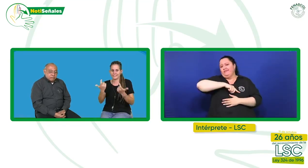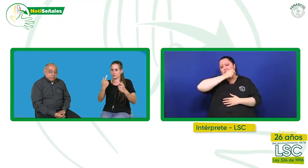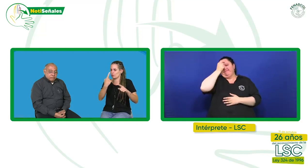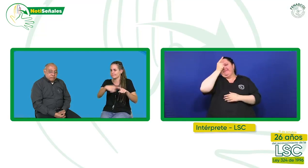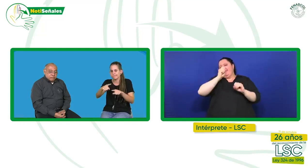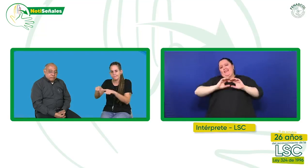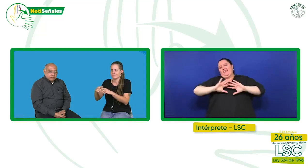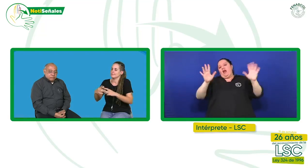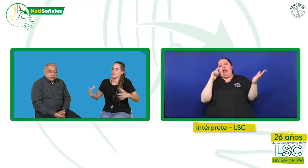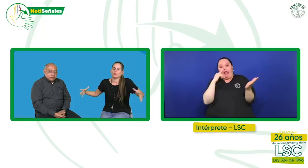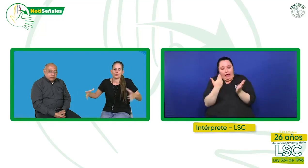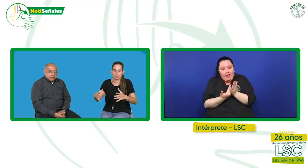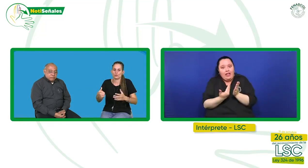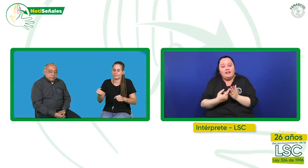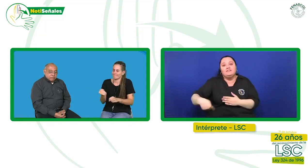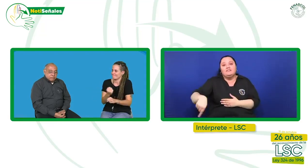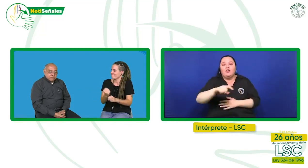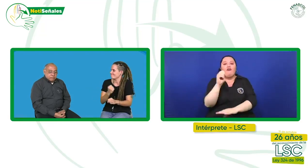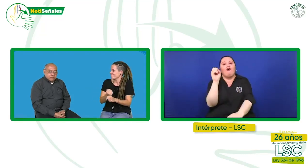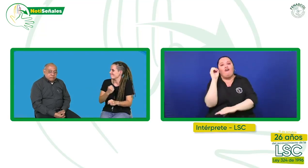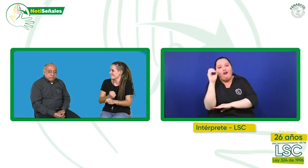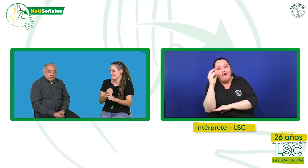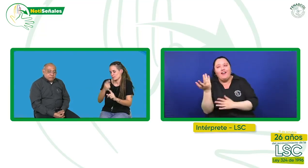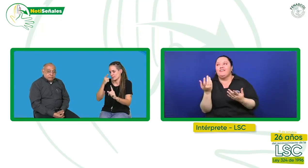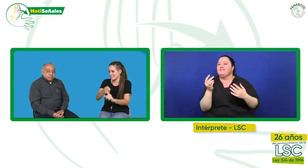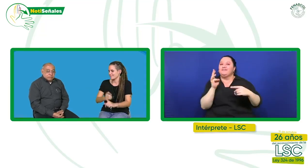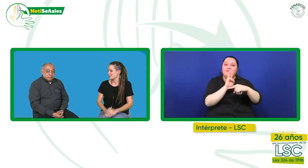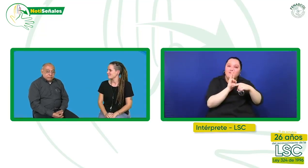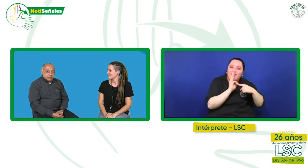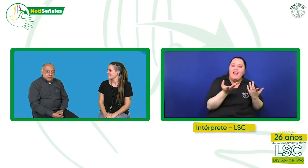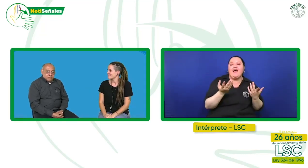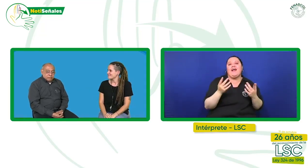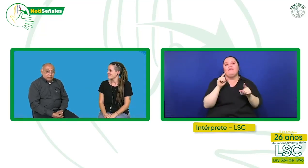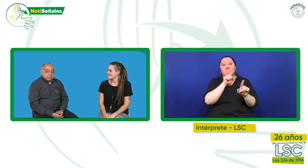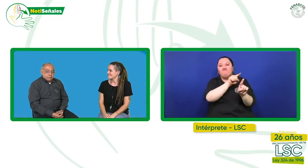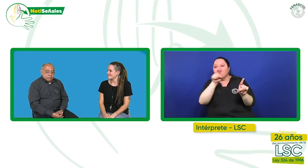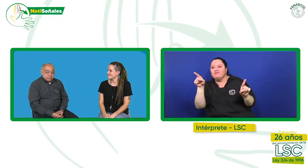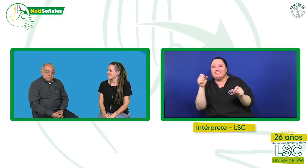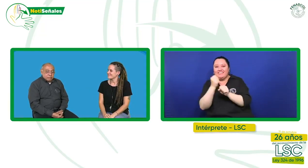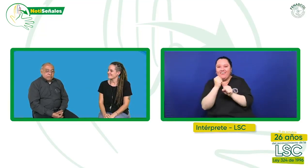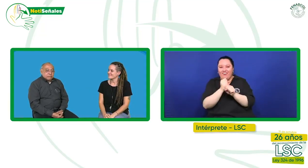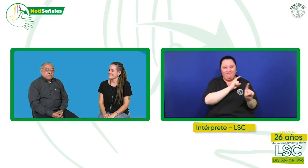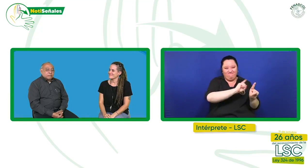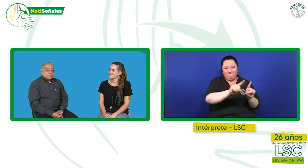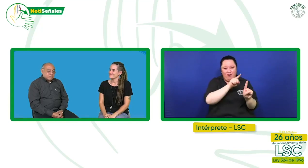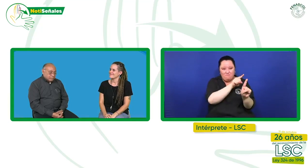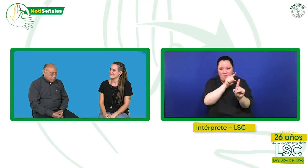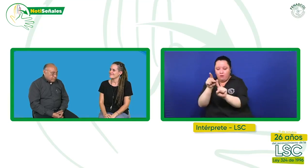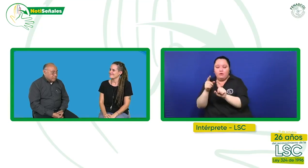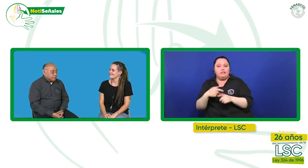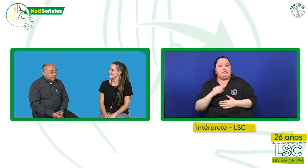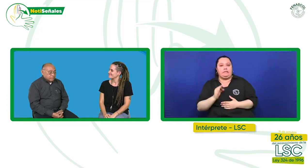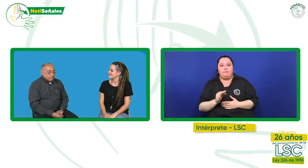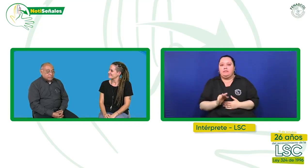se ve en nuestros congresos, en nuestra web, en todas las líneas de trabajo nuestras. Siempre trabajamos y apostamos por